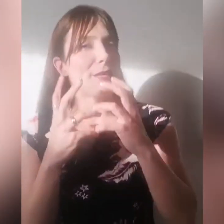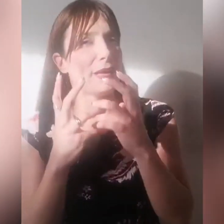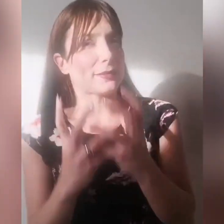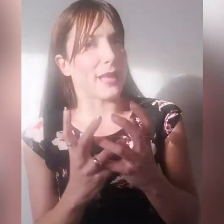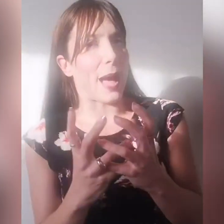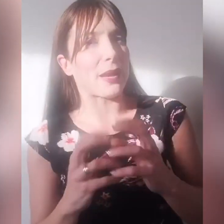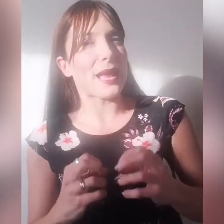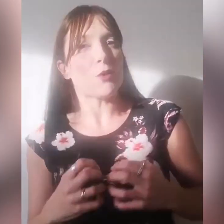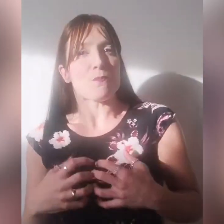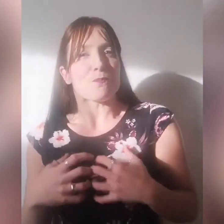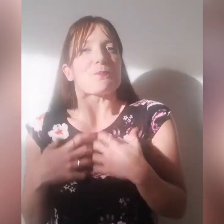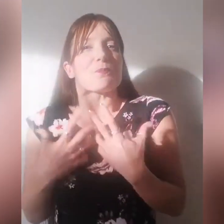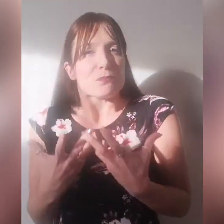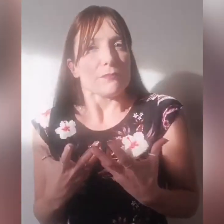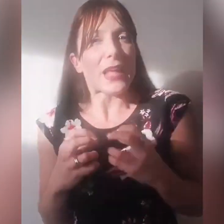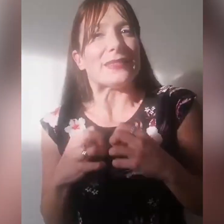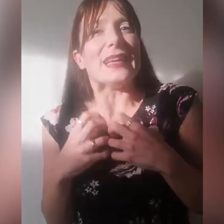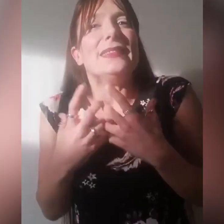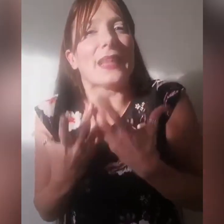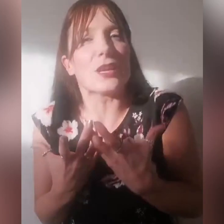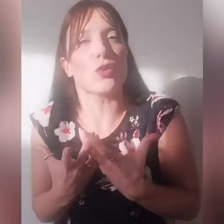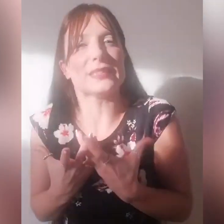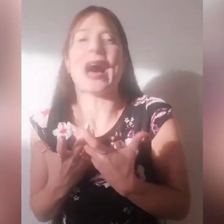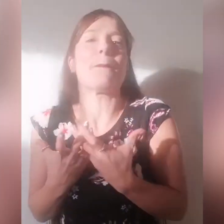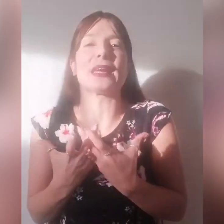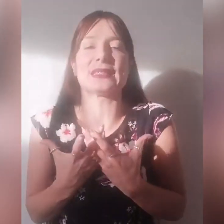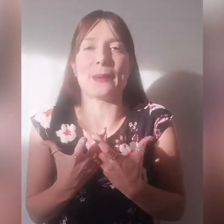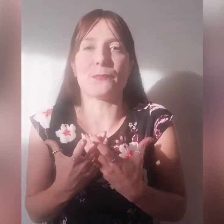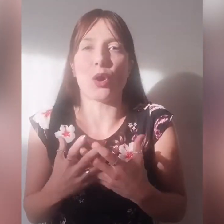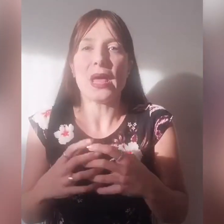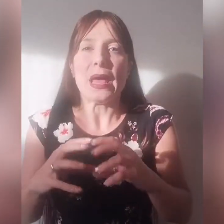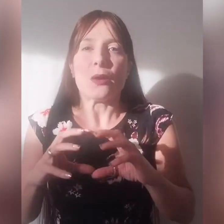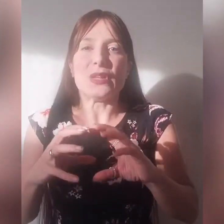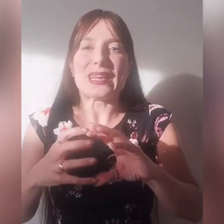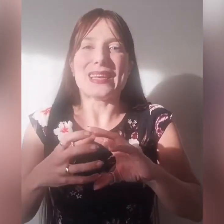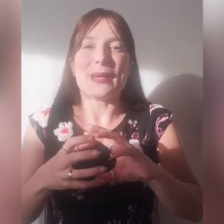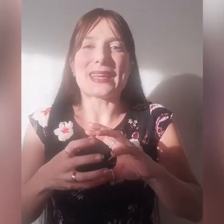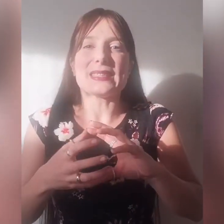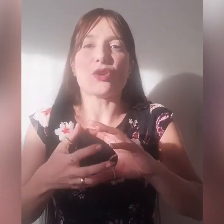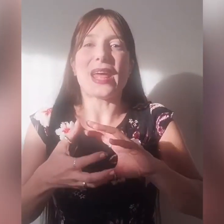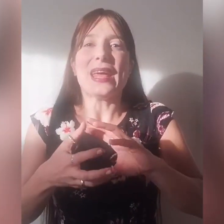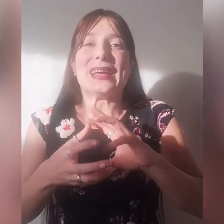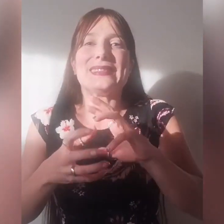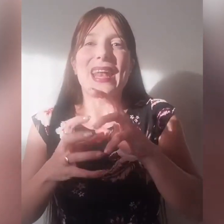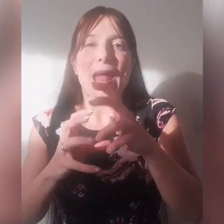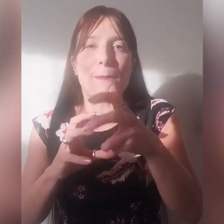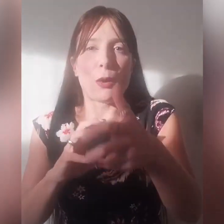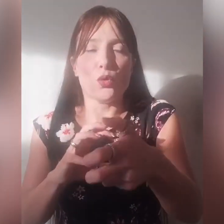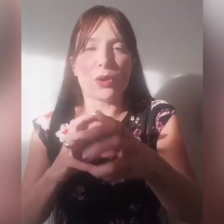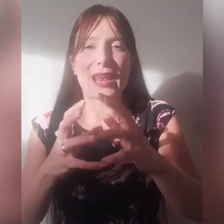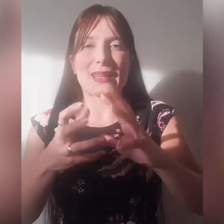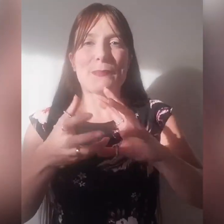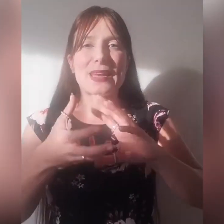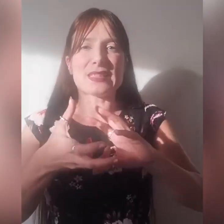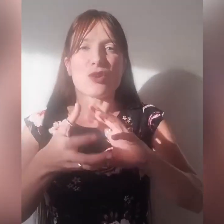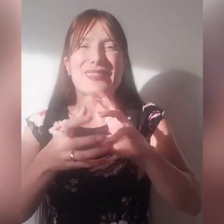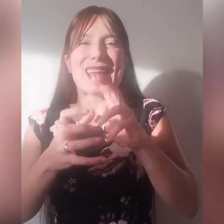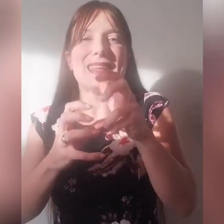libertà, parliamo dell'interiorità per esempio, quindi la liberazione dalla paura, la liberazione dalle